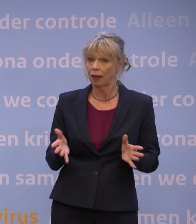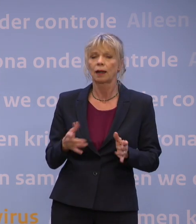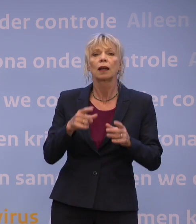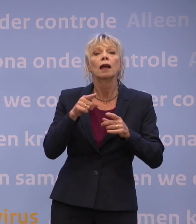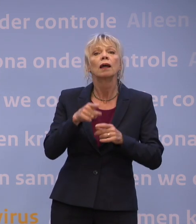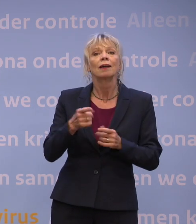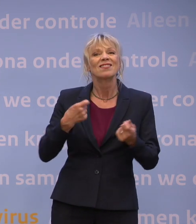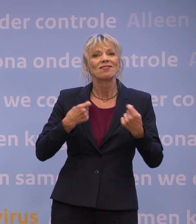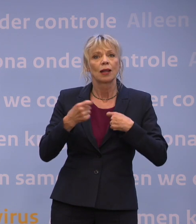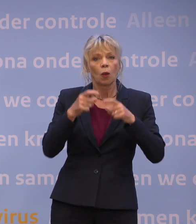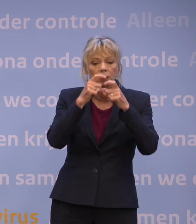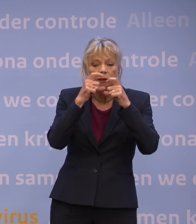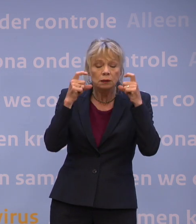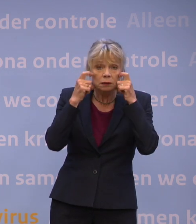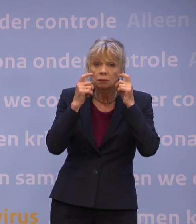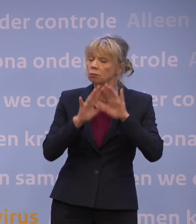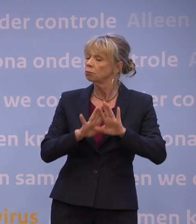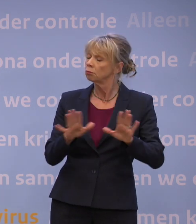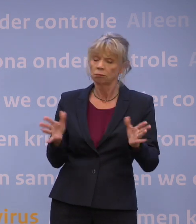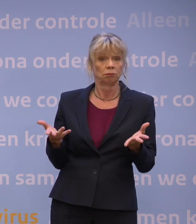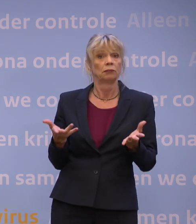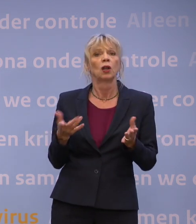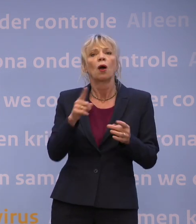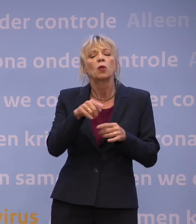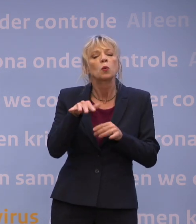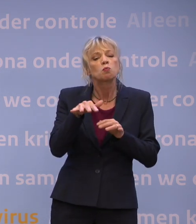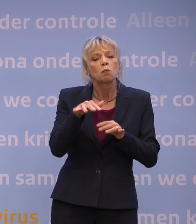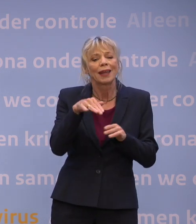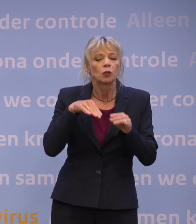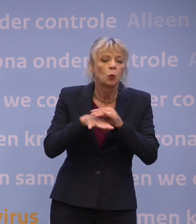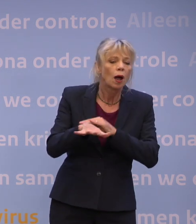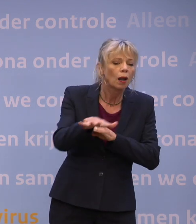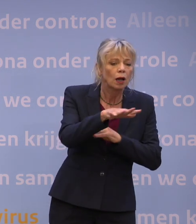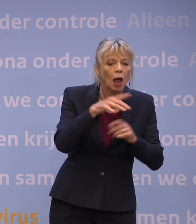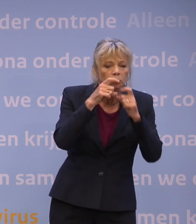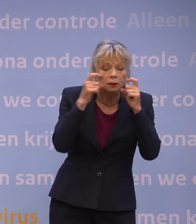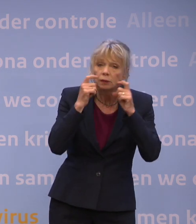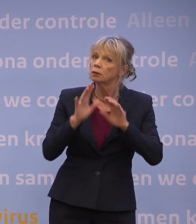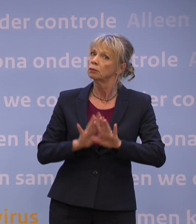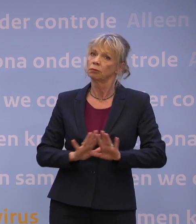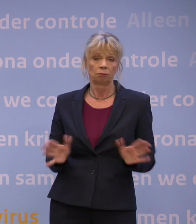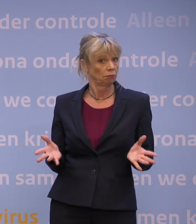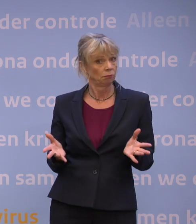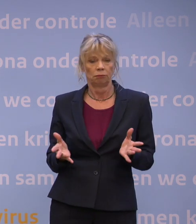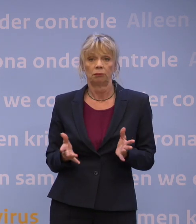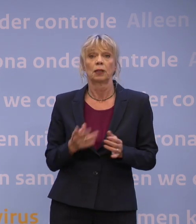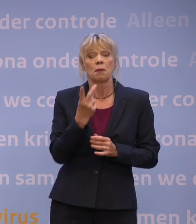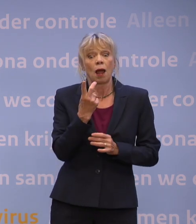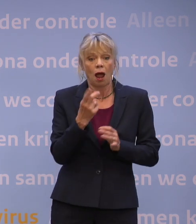andere publiek toegankelijke ruimtes. Twee, daar waar de anderhalve meter